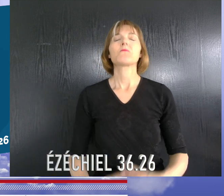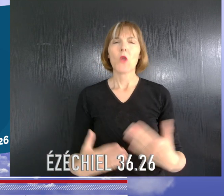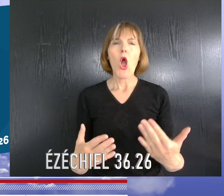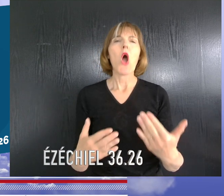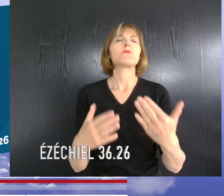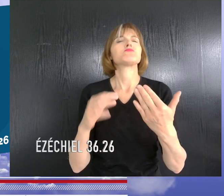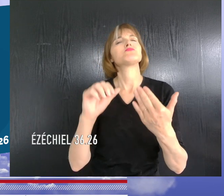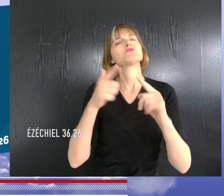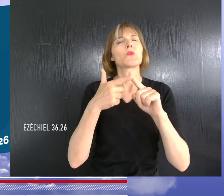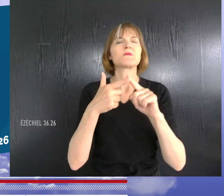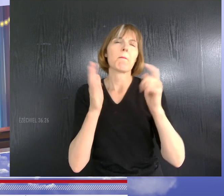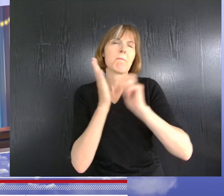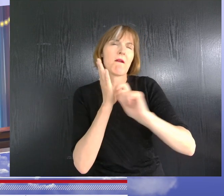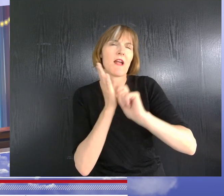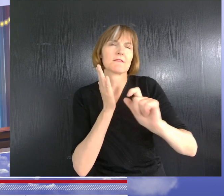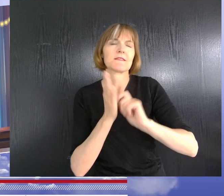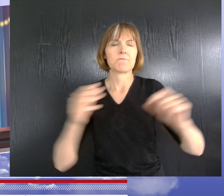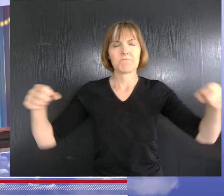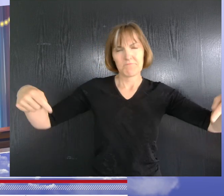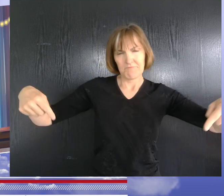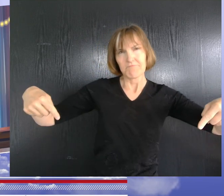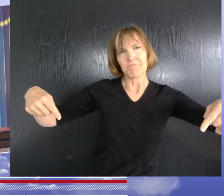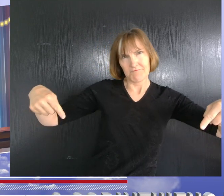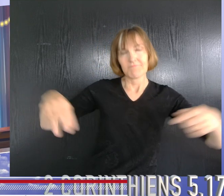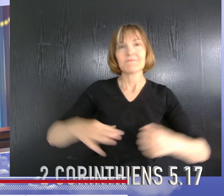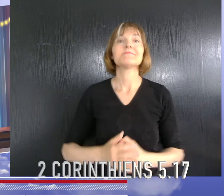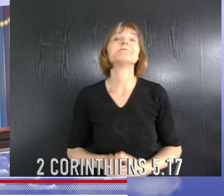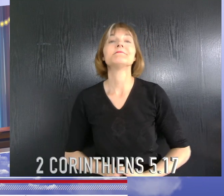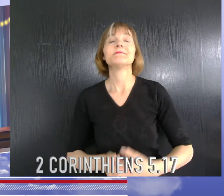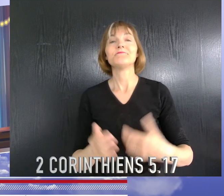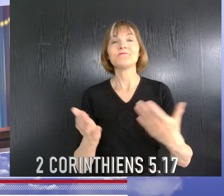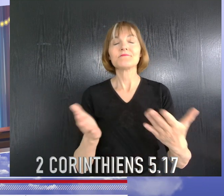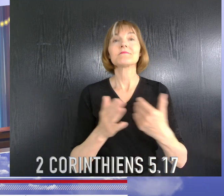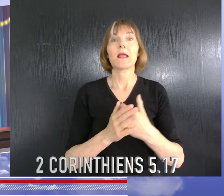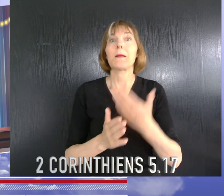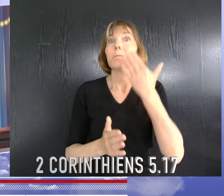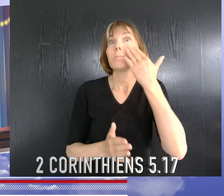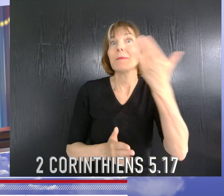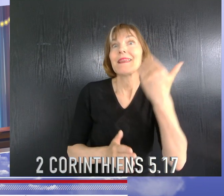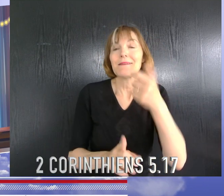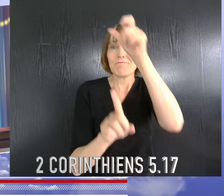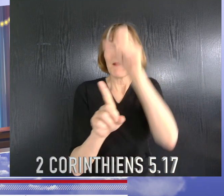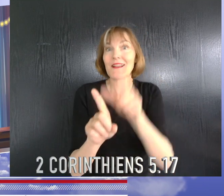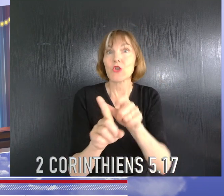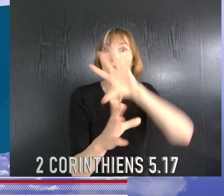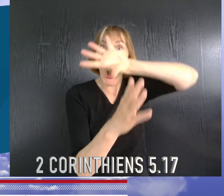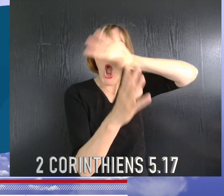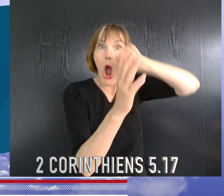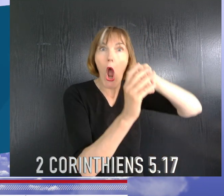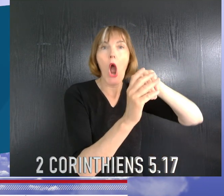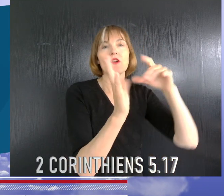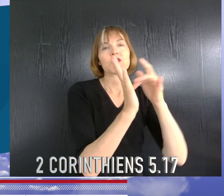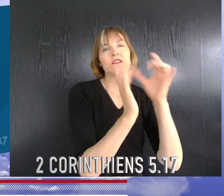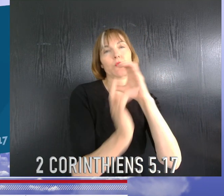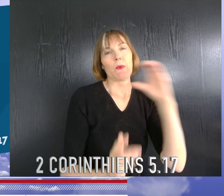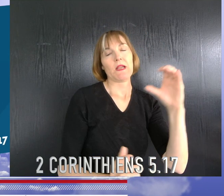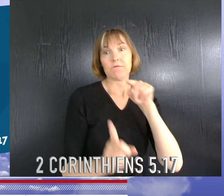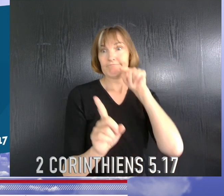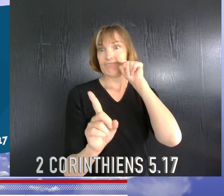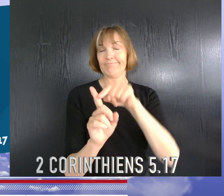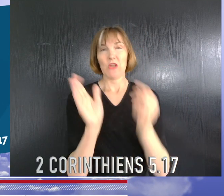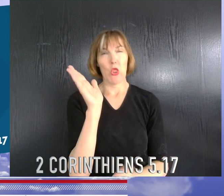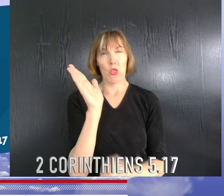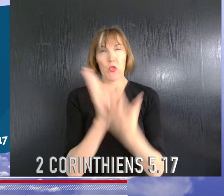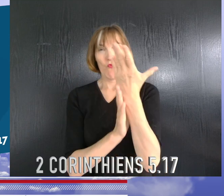verset 26. Et puis encore, nous trouvons dans 2 Corinthiens chapitre 5 verset 17 « Si quelqu'un